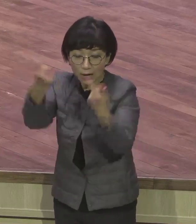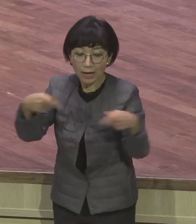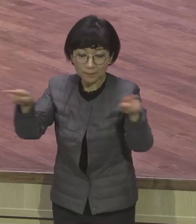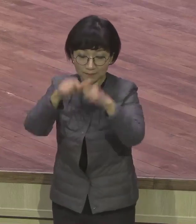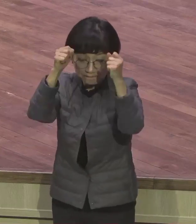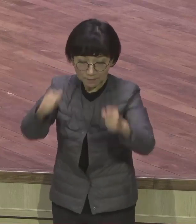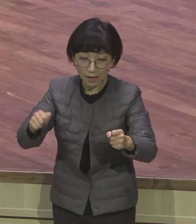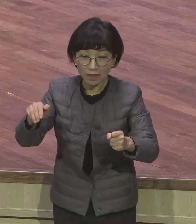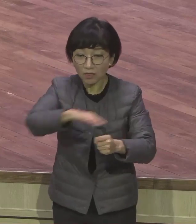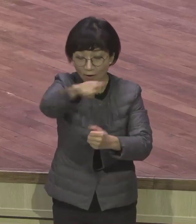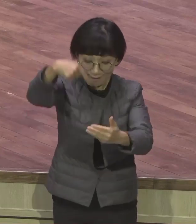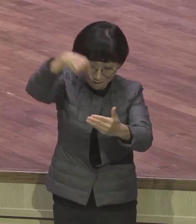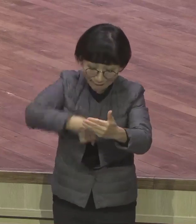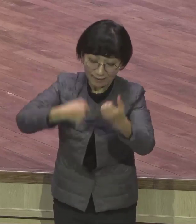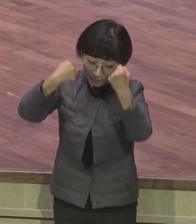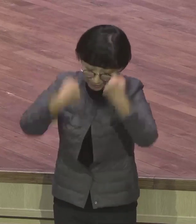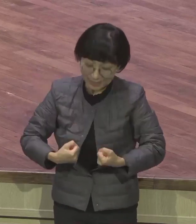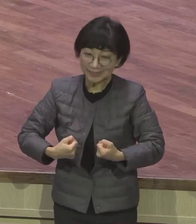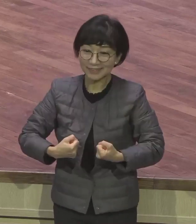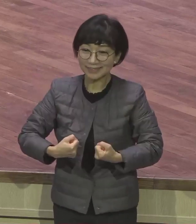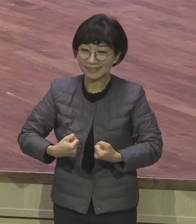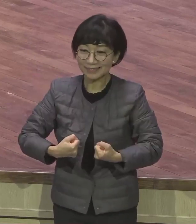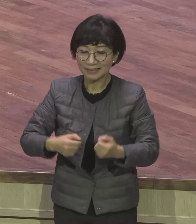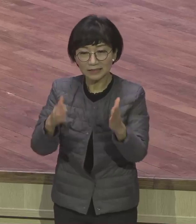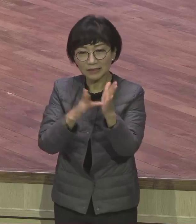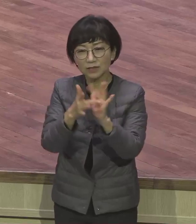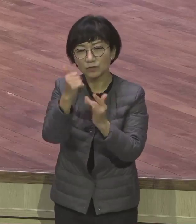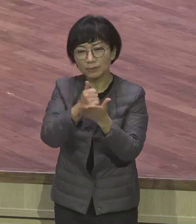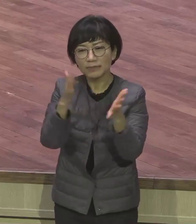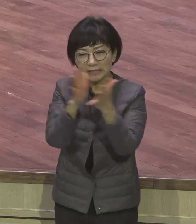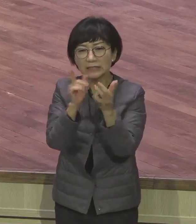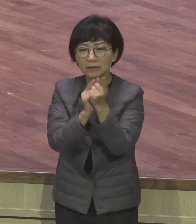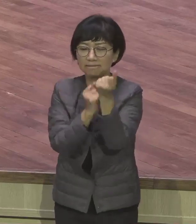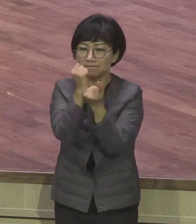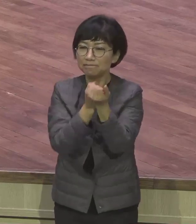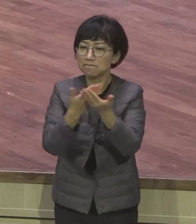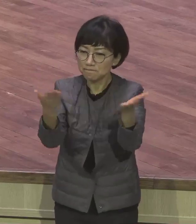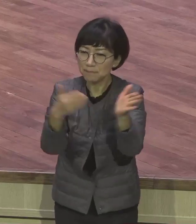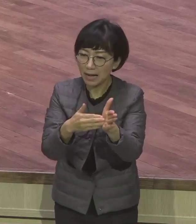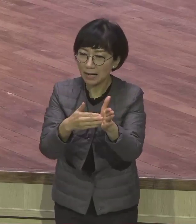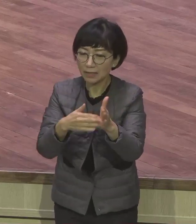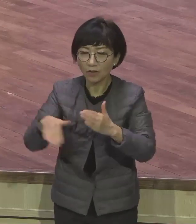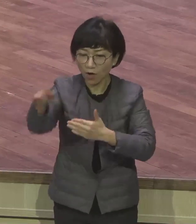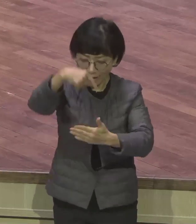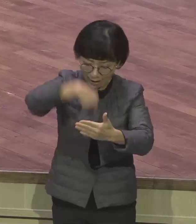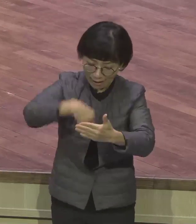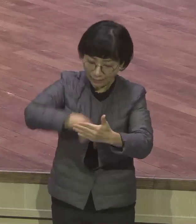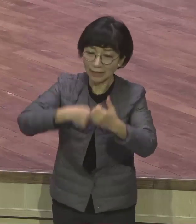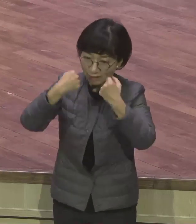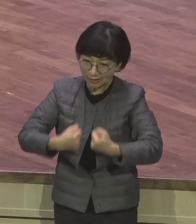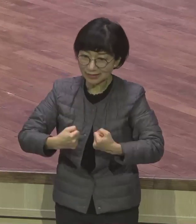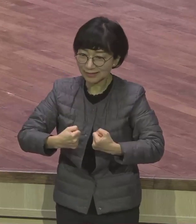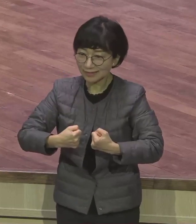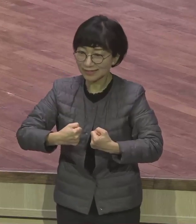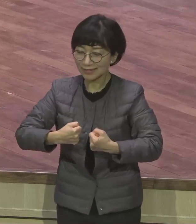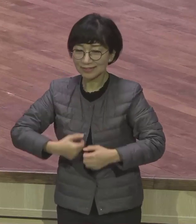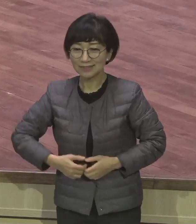속에 계시겠습니다 너희 속에 계시겠습니다 속에 계신다 이런 24시